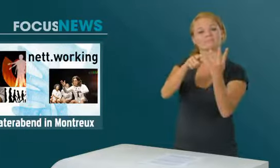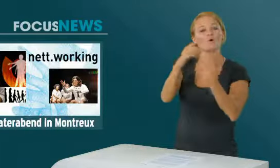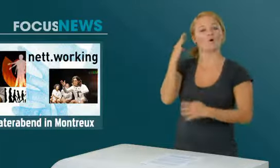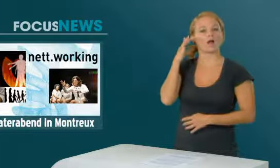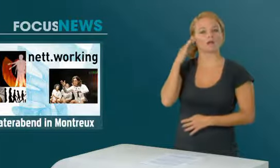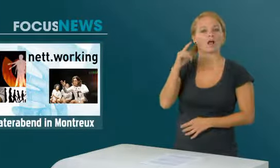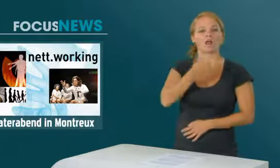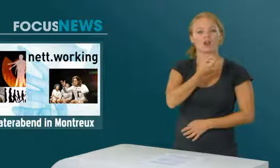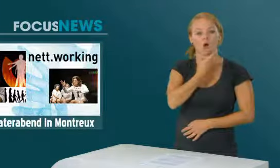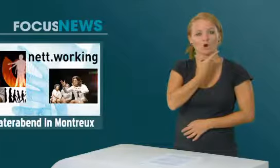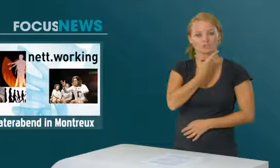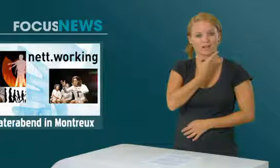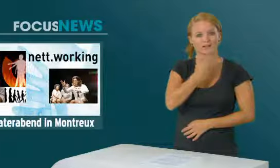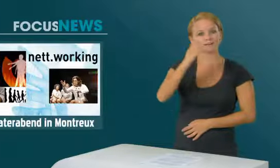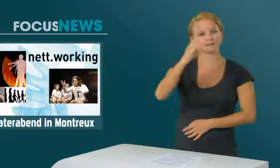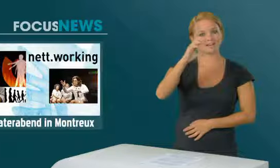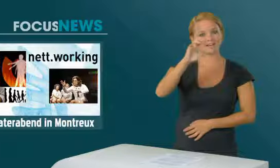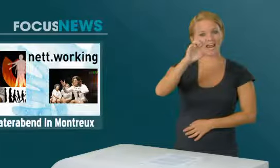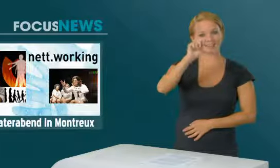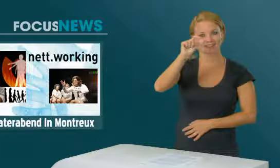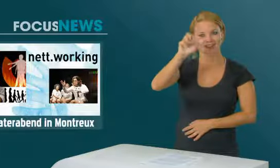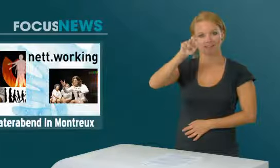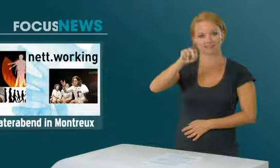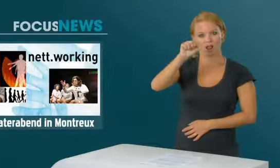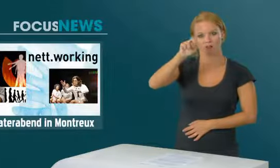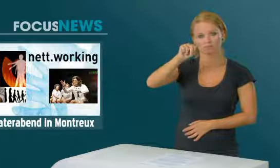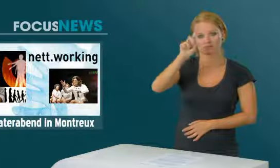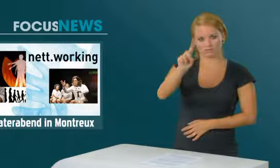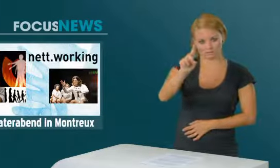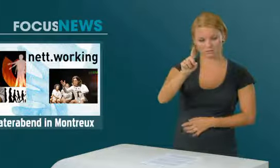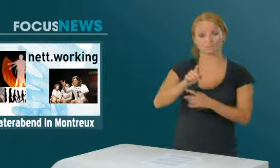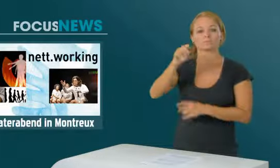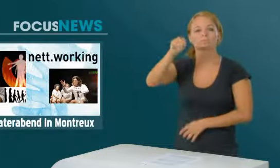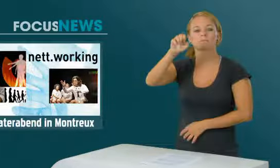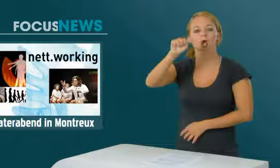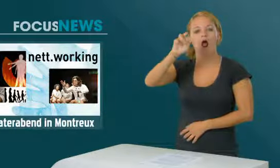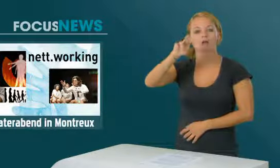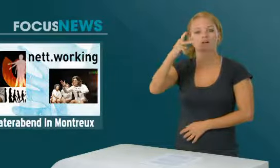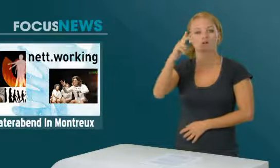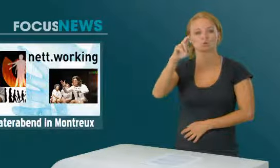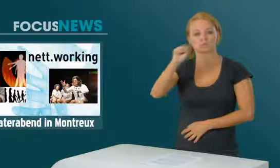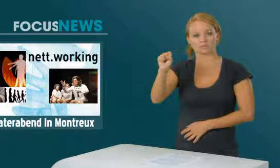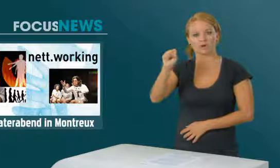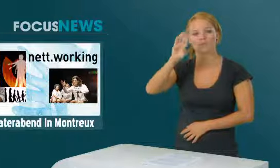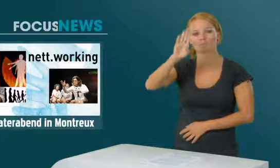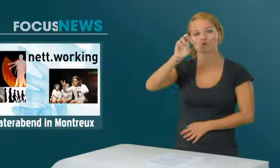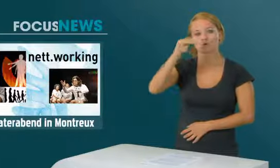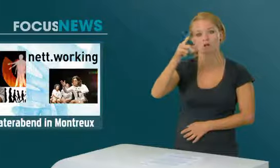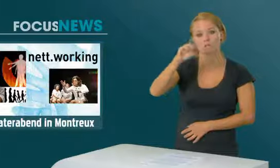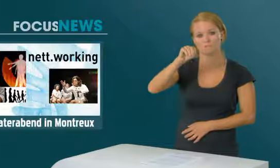Und von den zwei Hörenden, Laurence Quetenant und Markus Bühlmann. Die vier